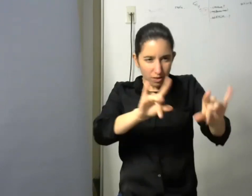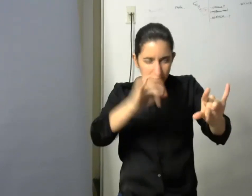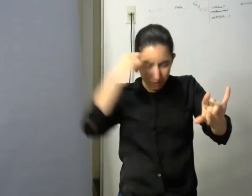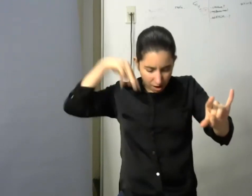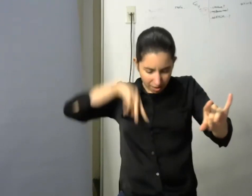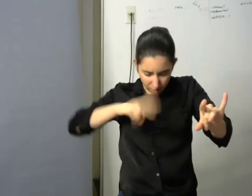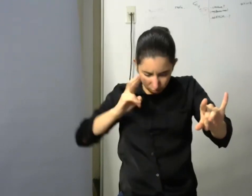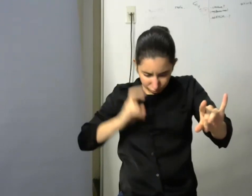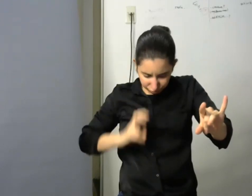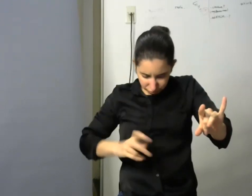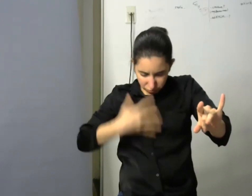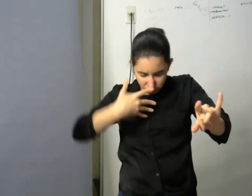así que